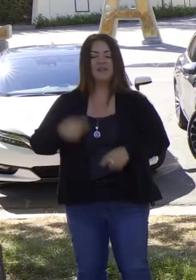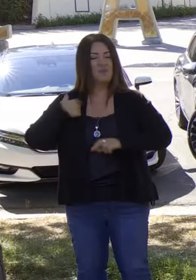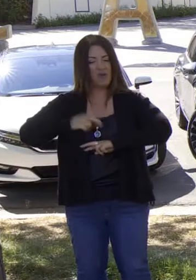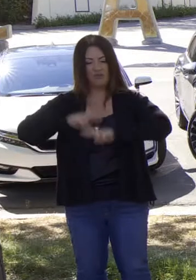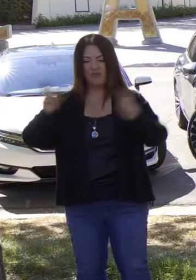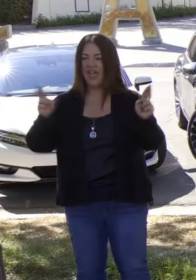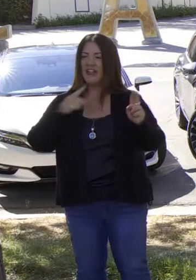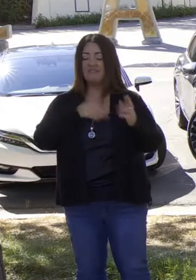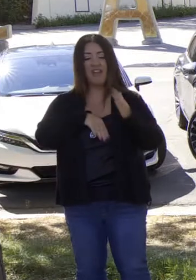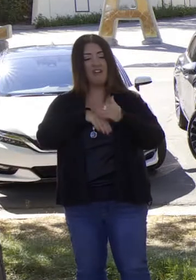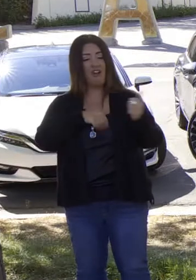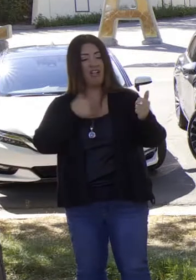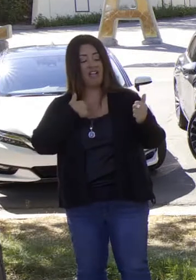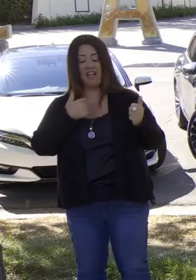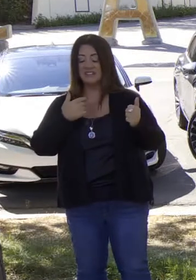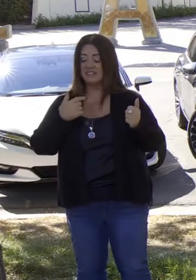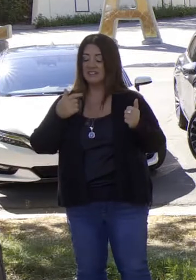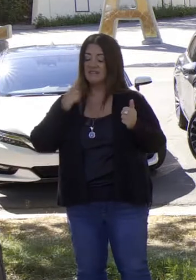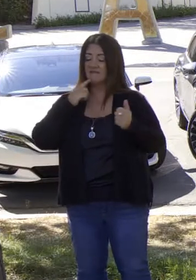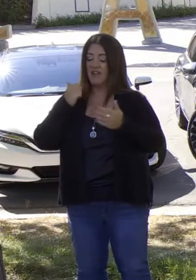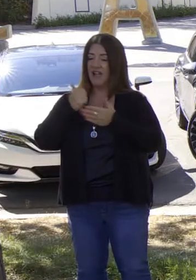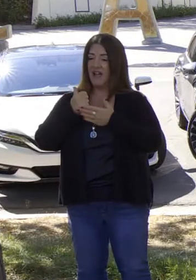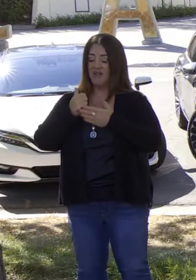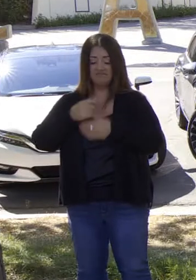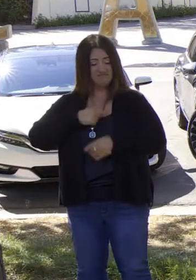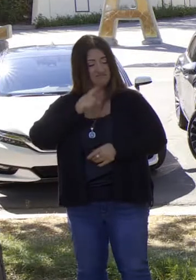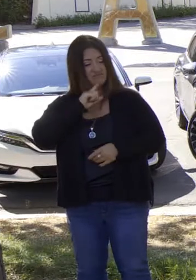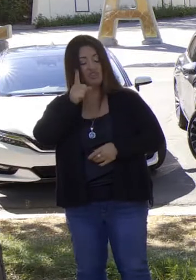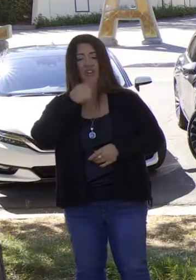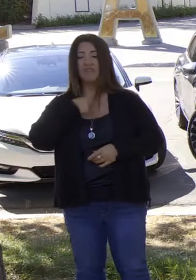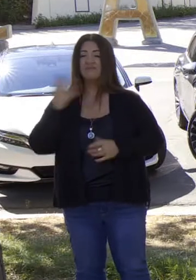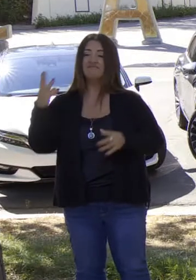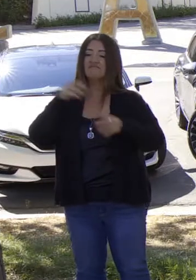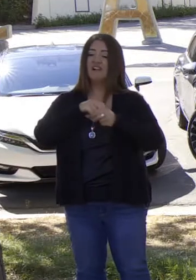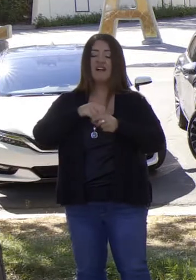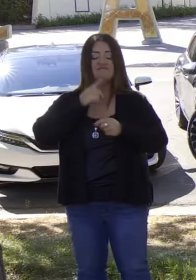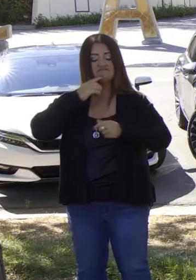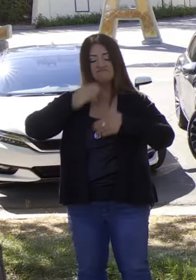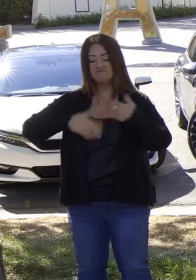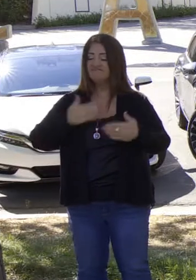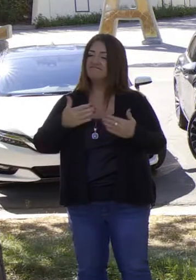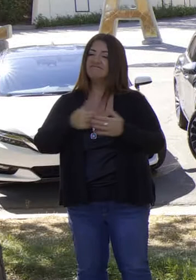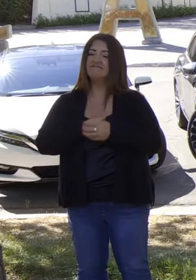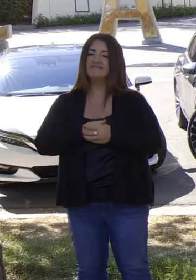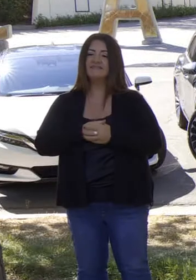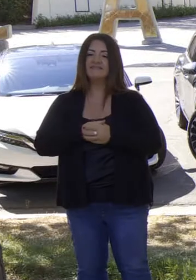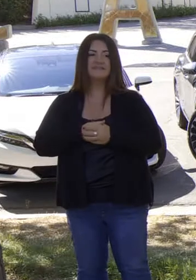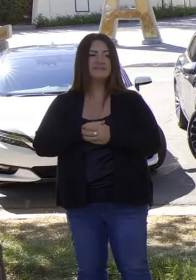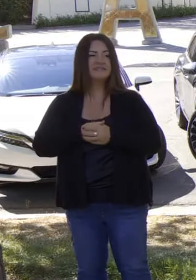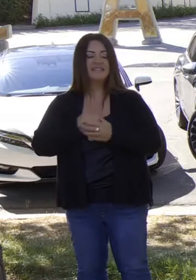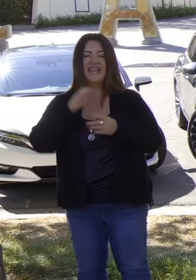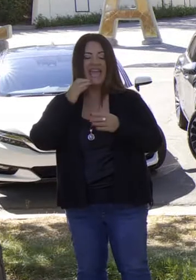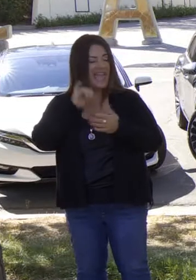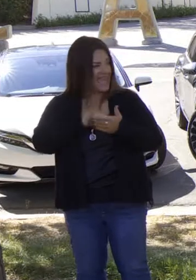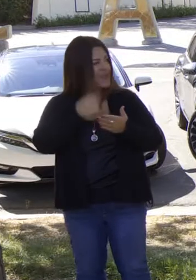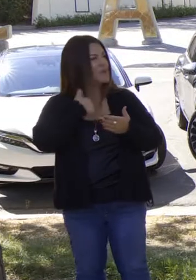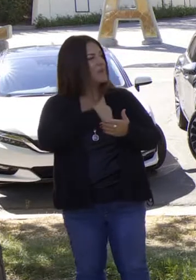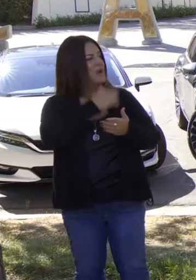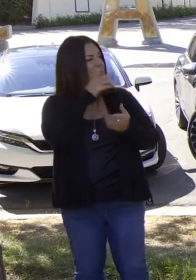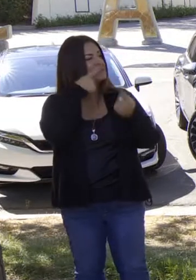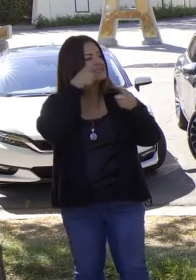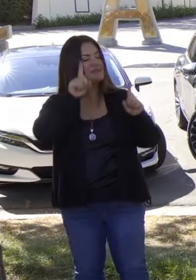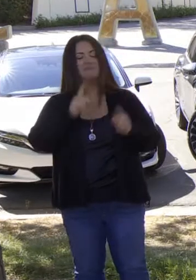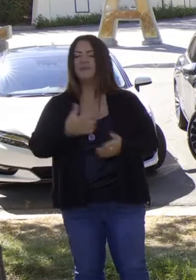quienes trabajamos, que escucharon el llamado y crearon el lenguaje, ideas que